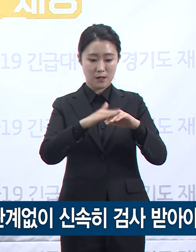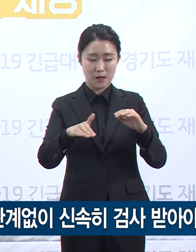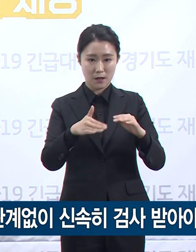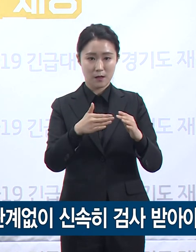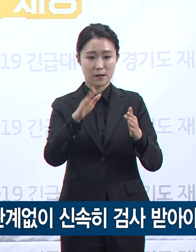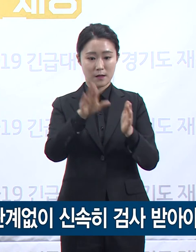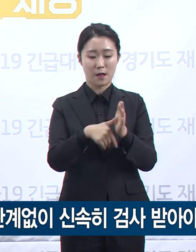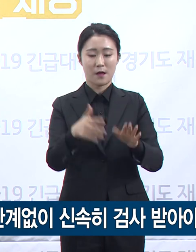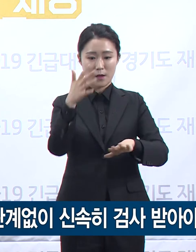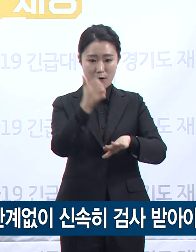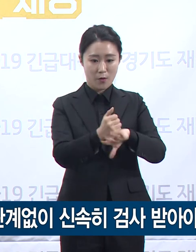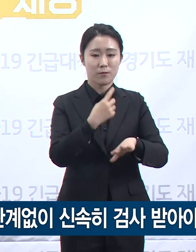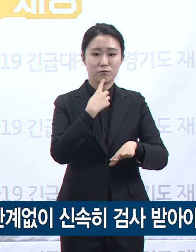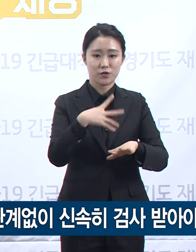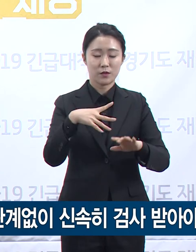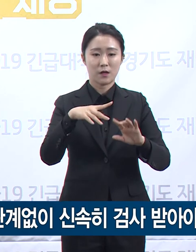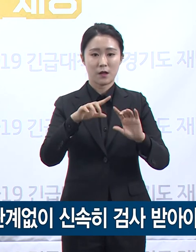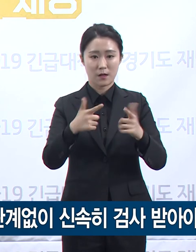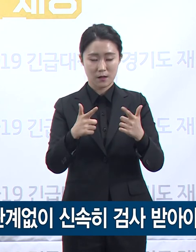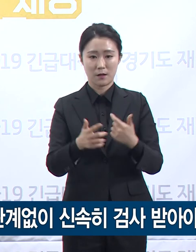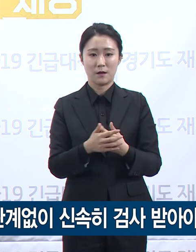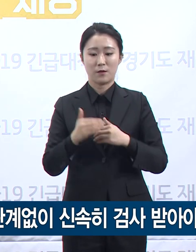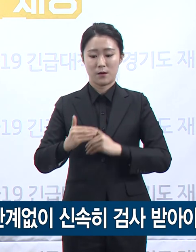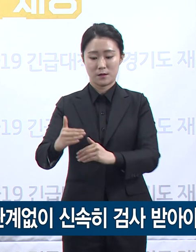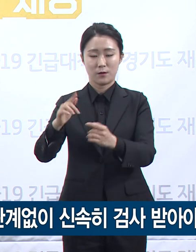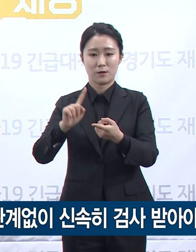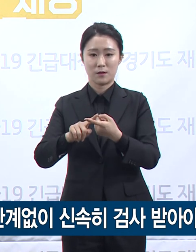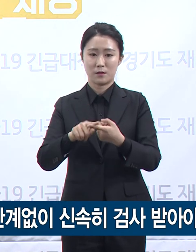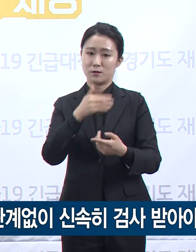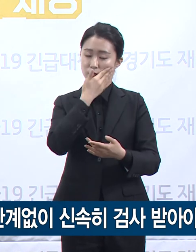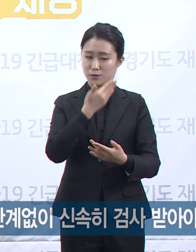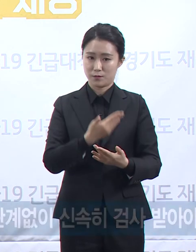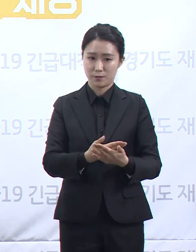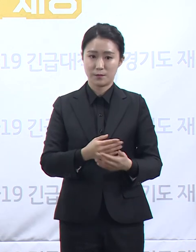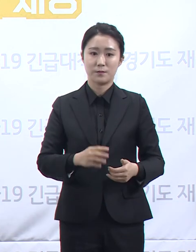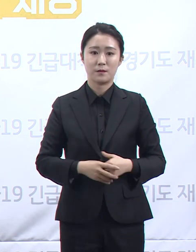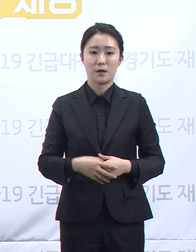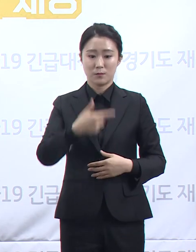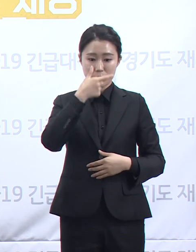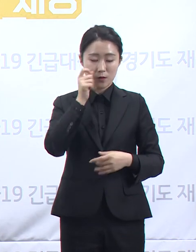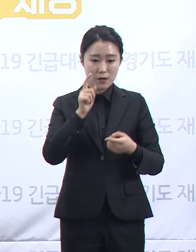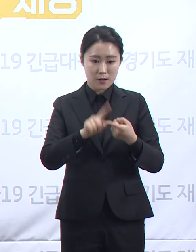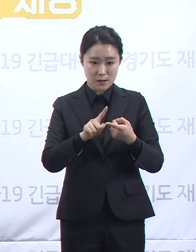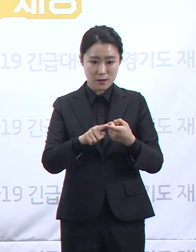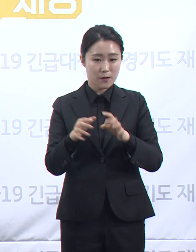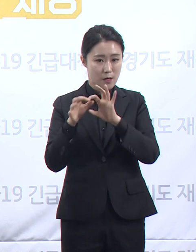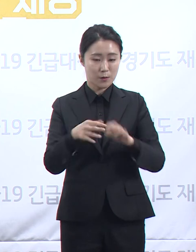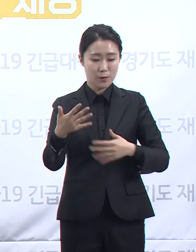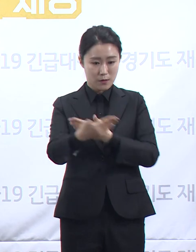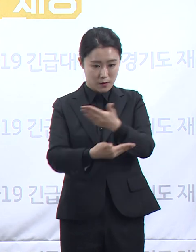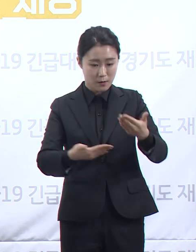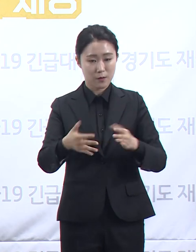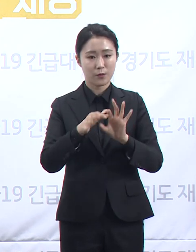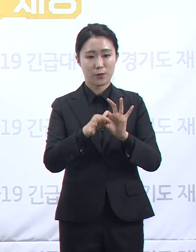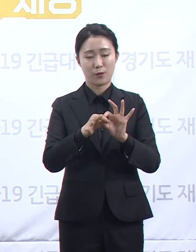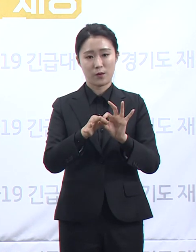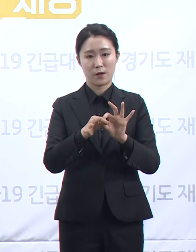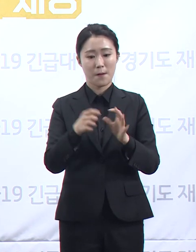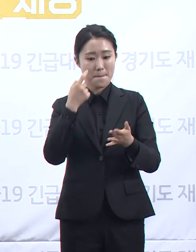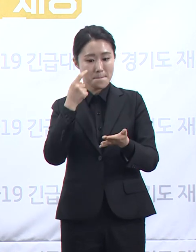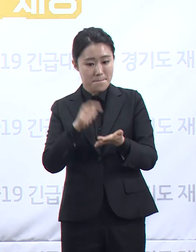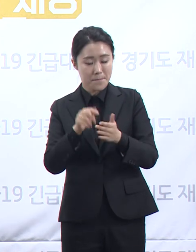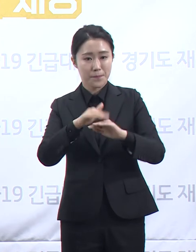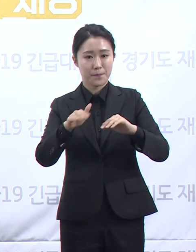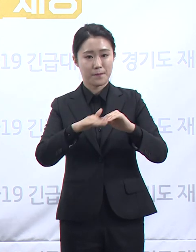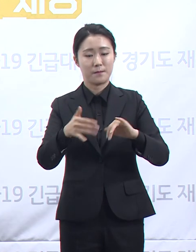경기도는 시민사회와 소통하면서 부족한 부분을 찾고 메꿔가겠습니다. 지역사회 집단 감염은 언제든